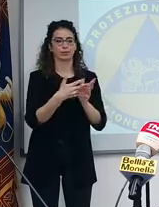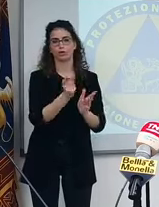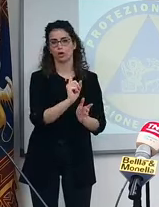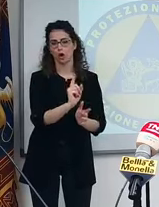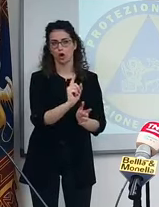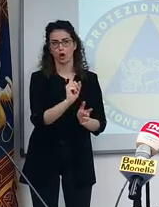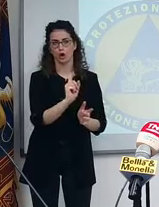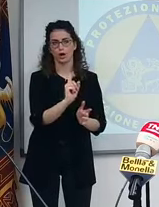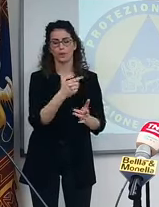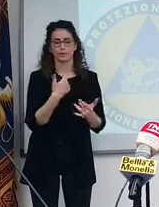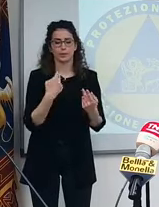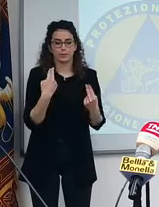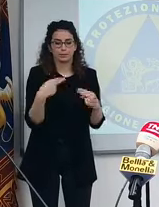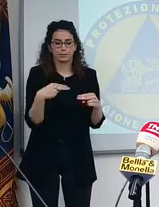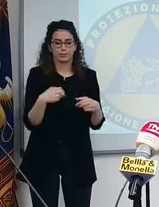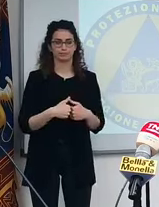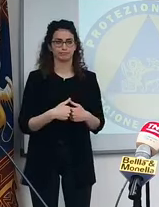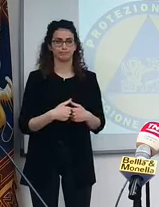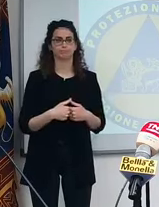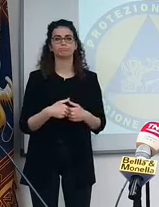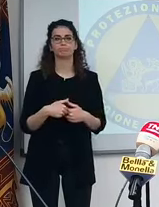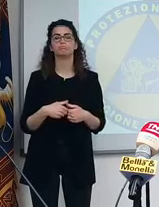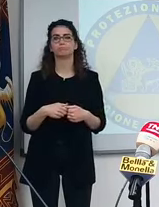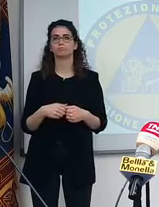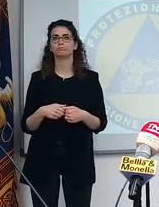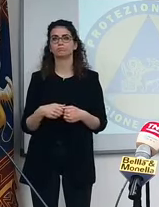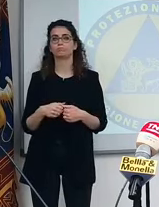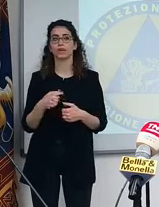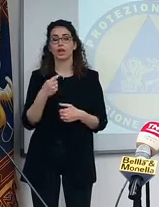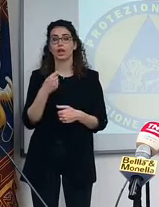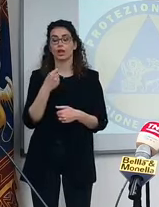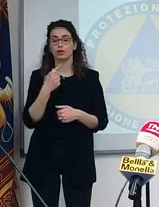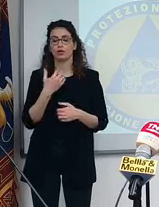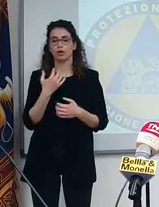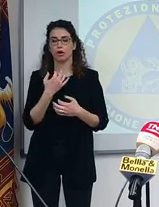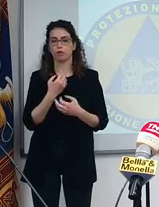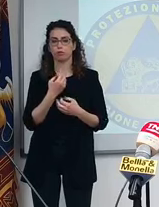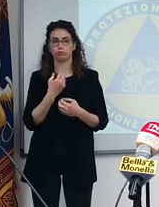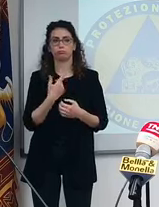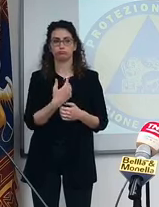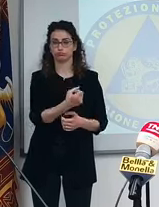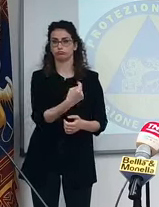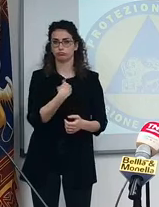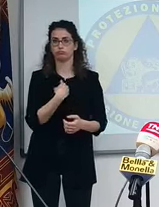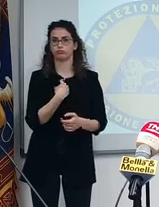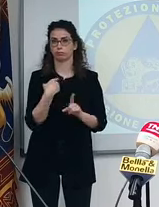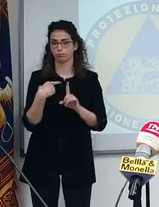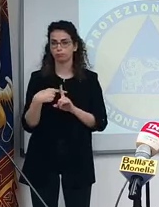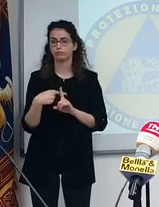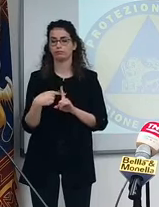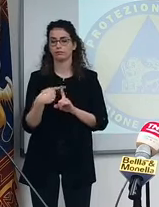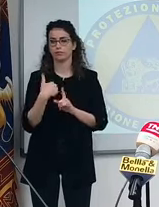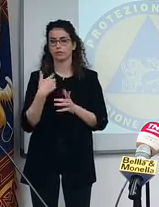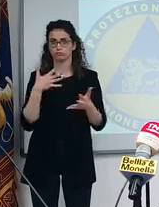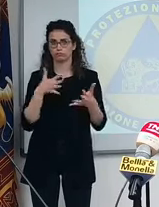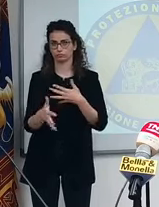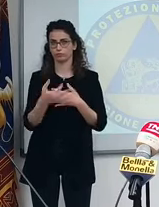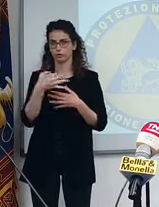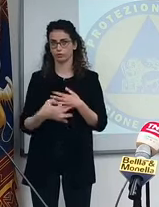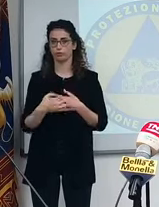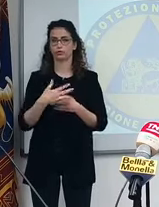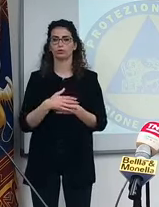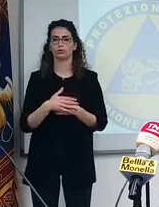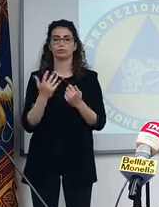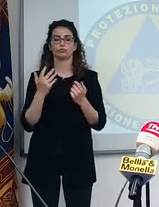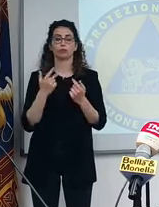ci riescono. Sì, dico benvenga a questa segnalazione, la approfondiremo. Cioè, certo